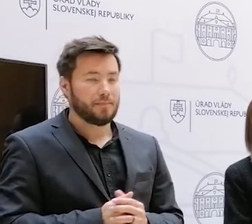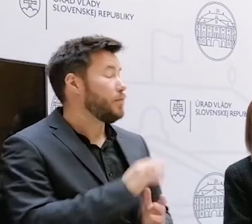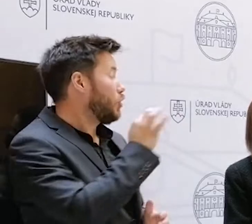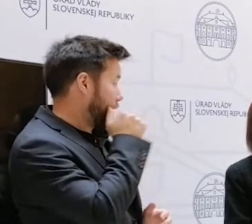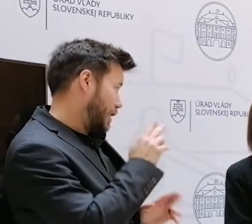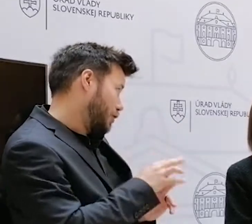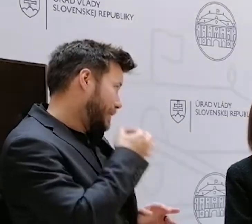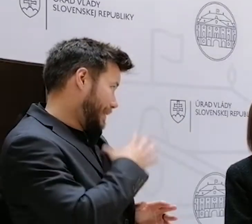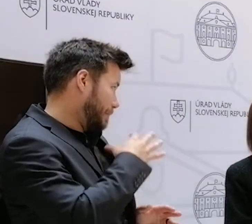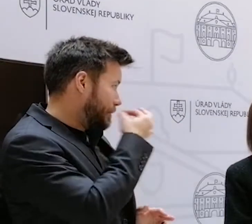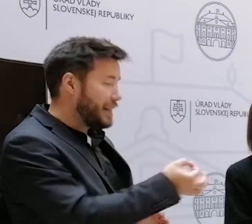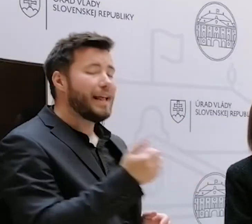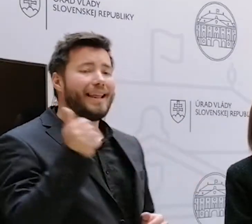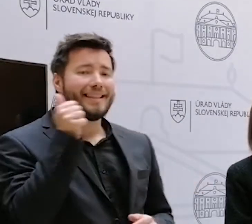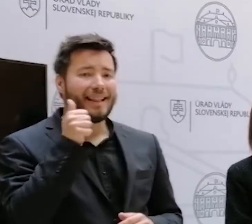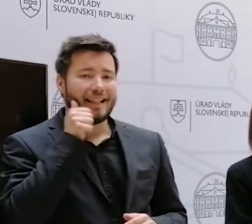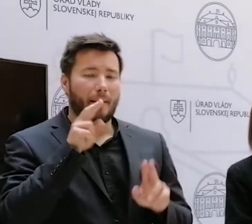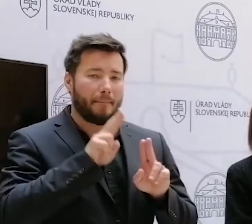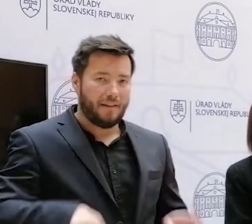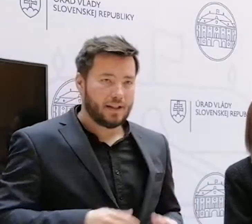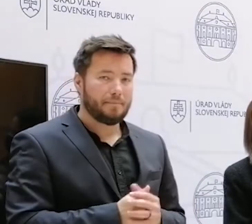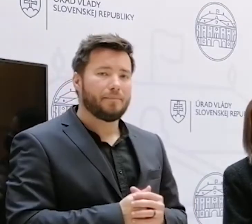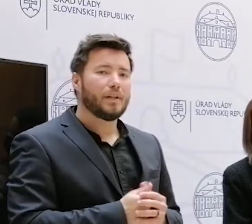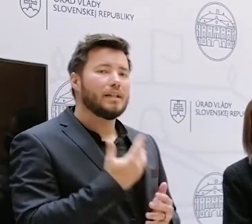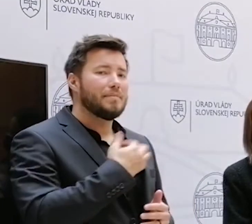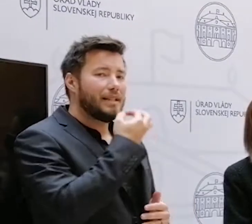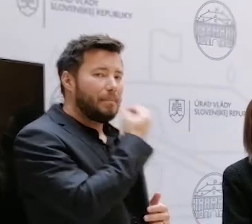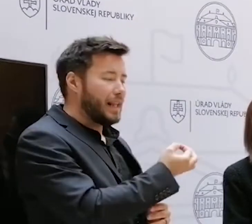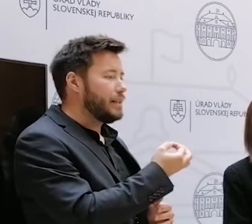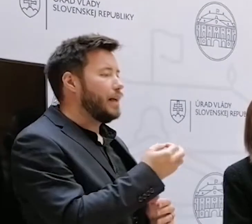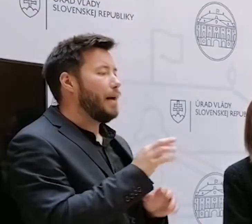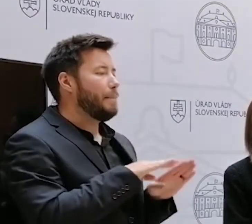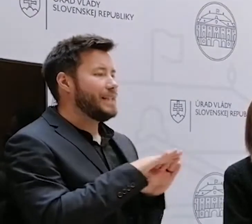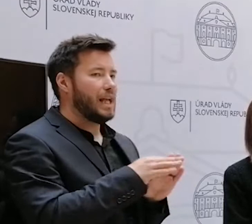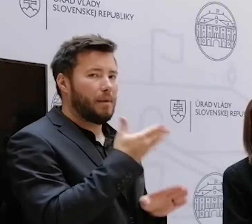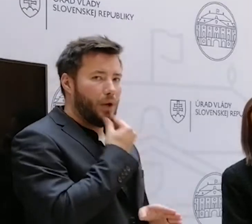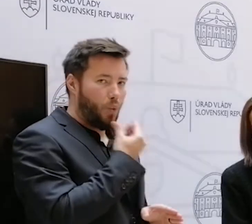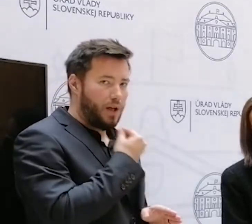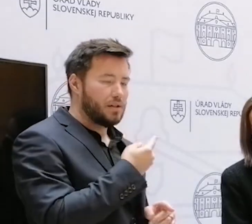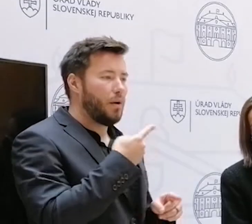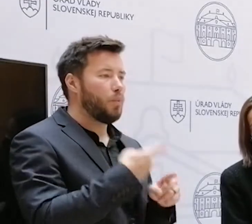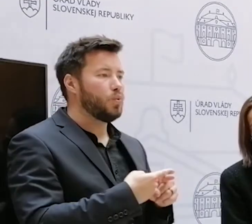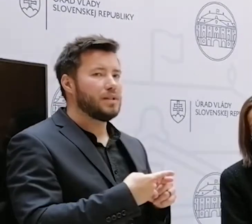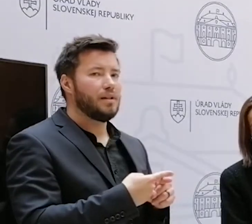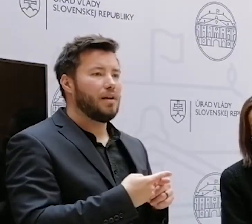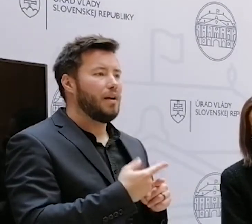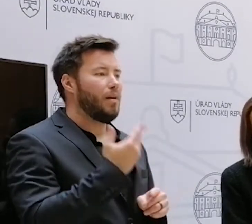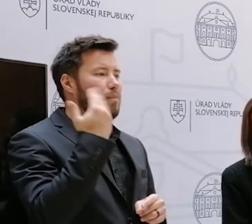Dobrý deň, Petr Madro, deň ich pravda. Ja by som sa chcel spýtať v údajných konferencií Mikulca s bývalým generálom